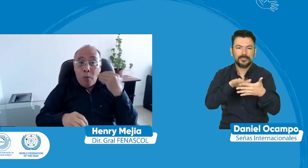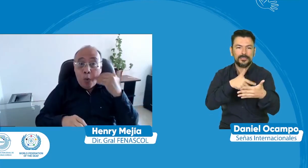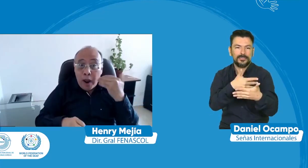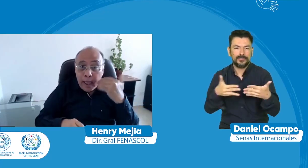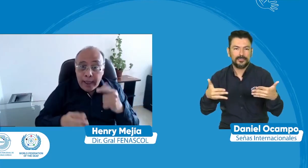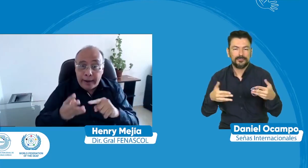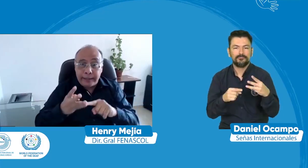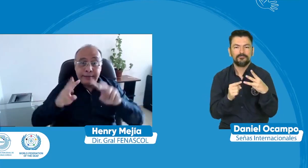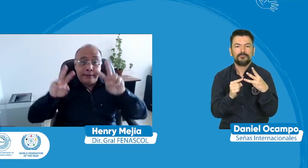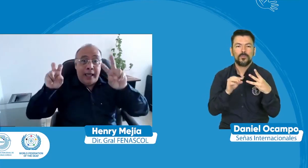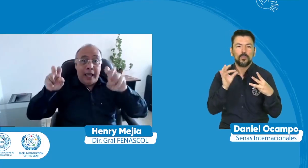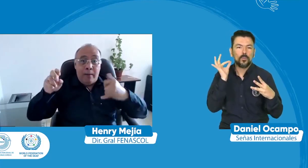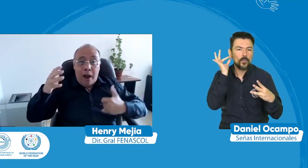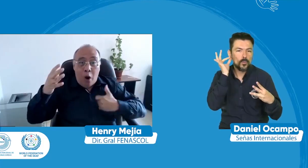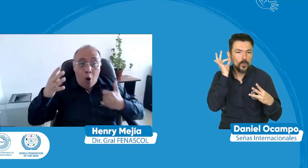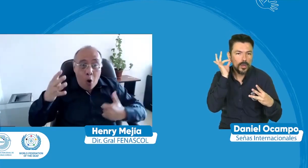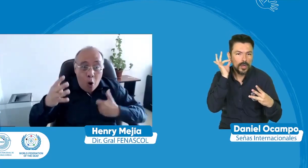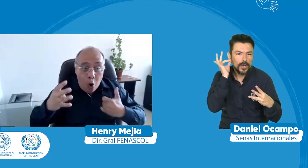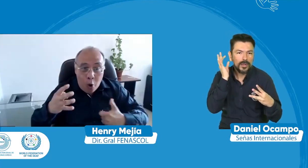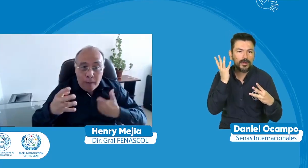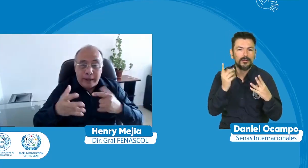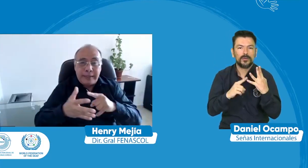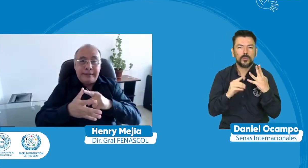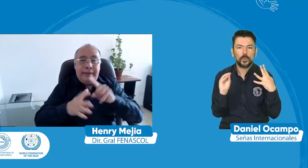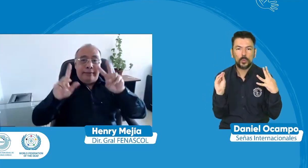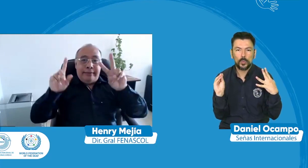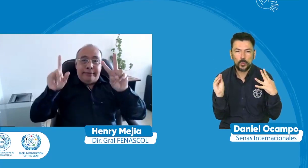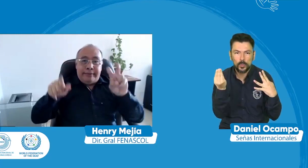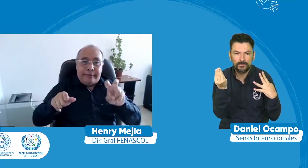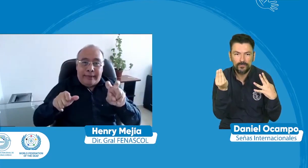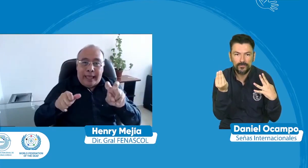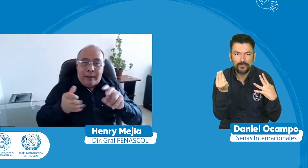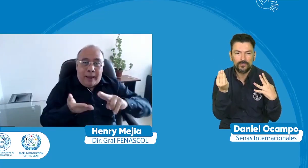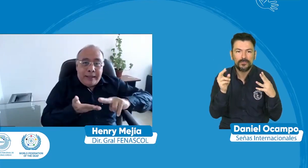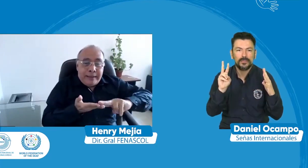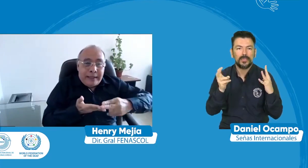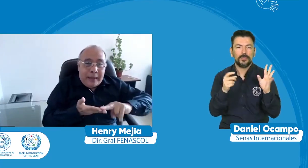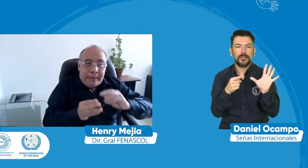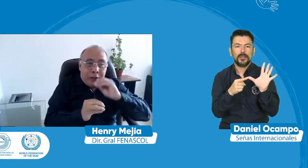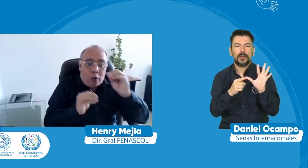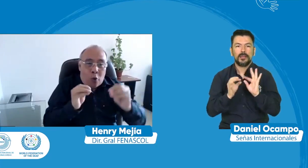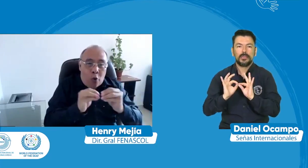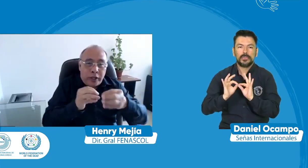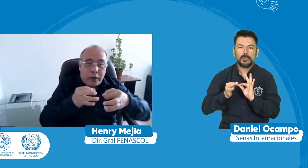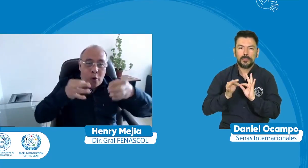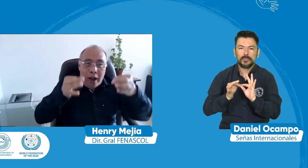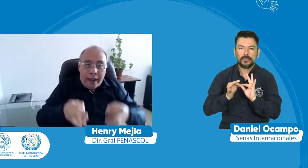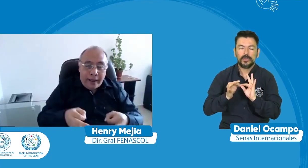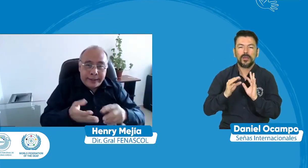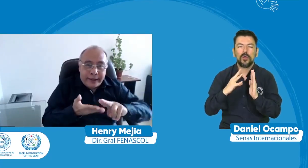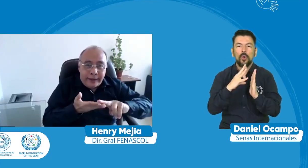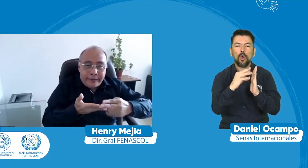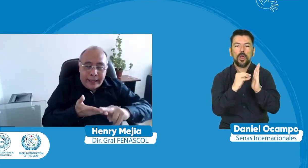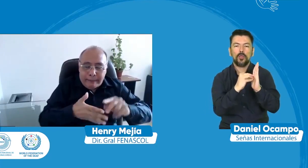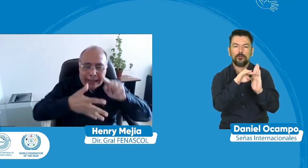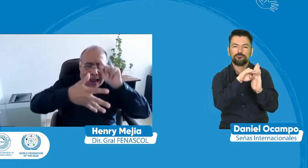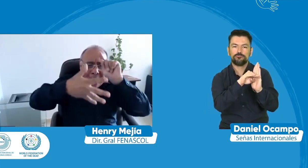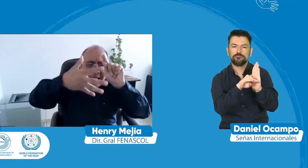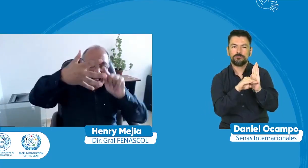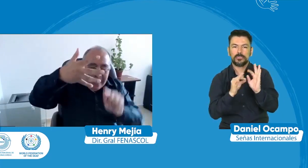vamos a tener temas de mujeres juventud también hablaremos sobre el servicio de interpretación y el código de